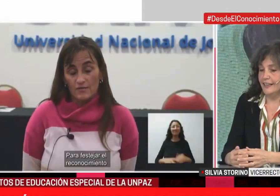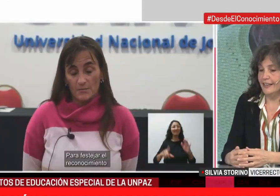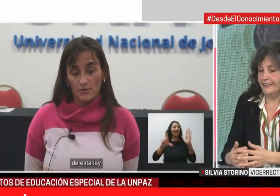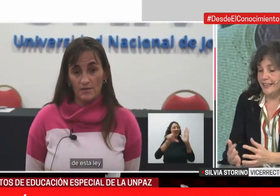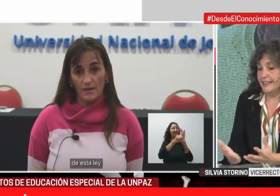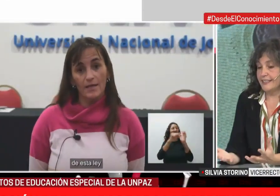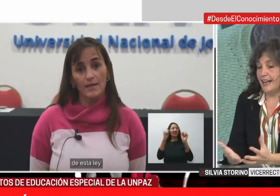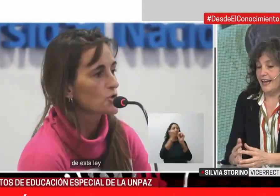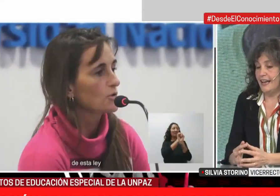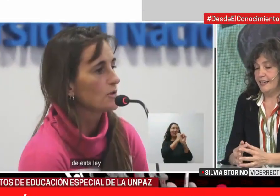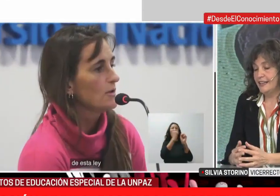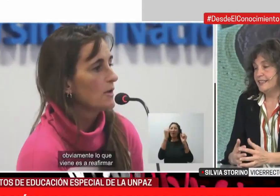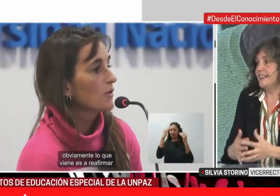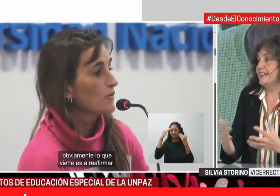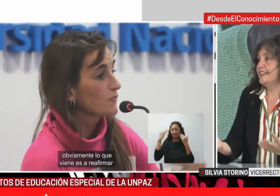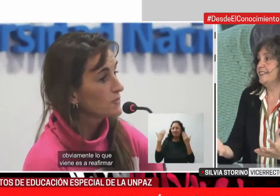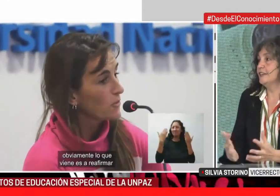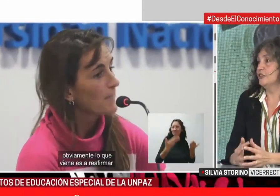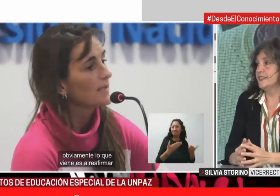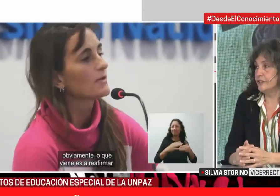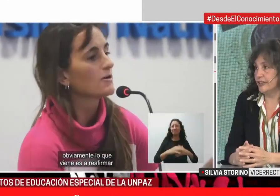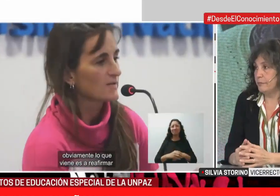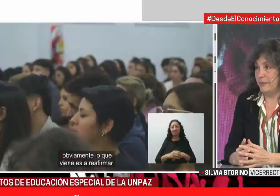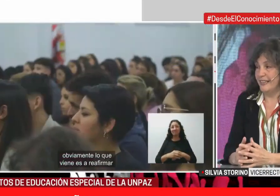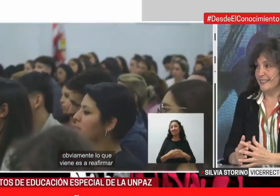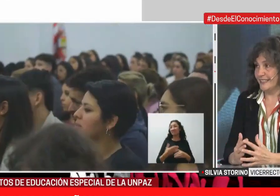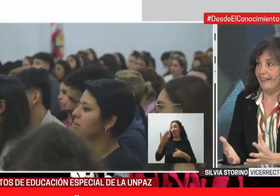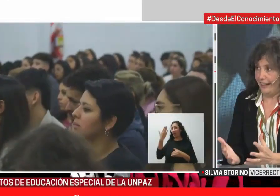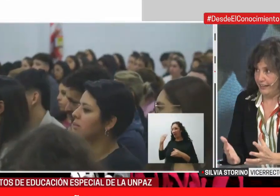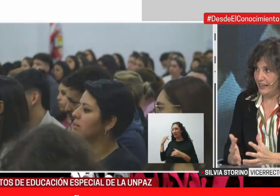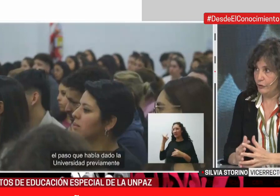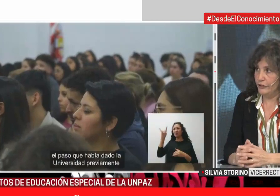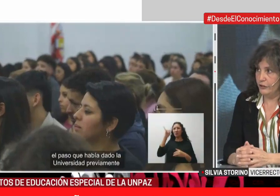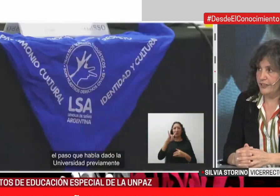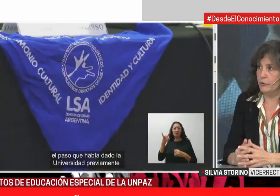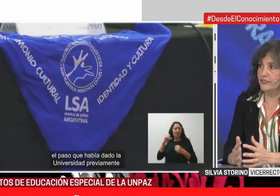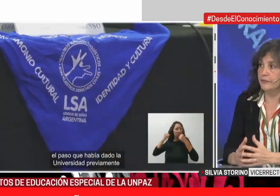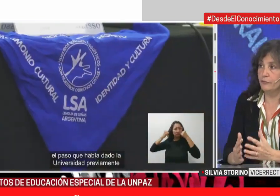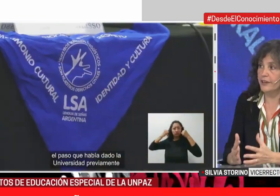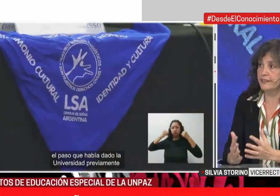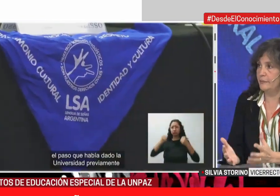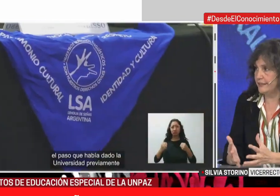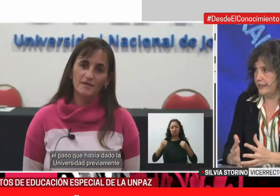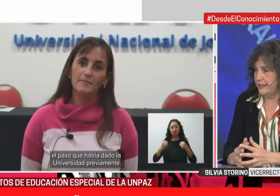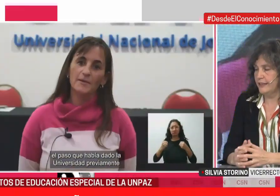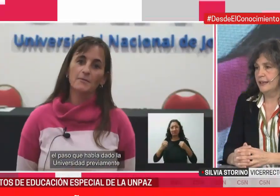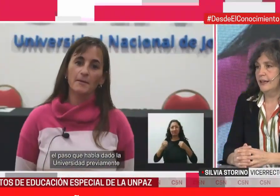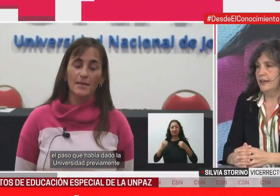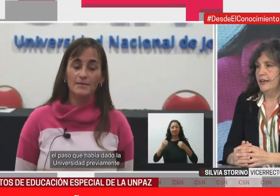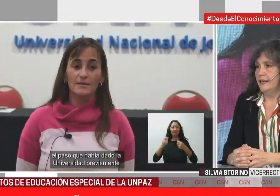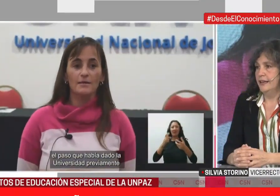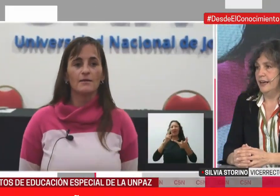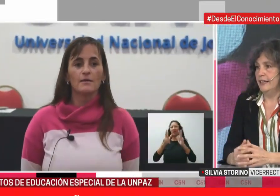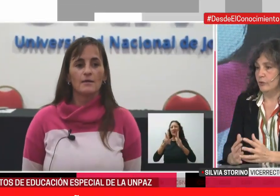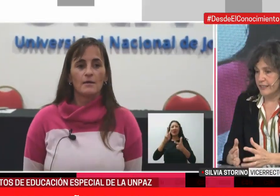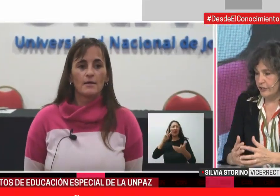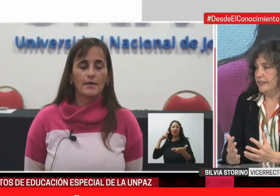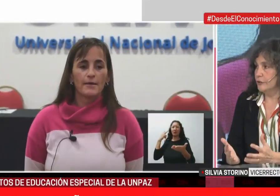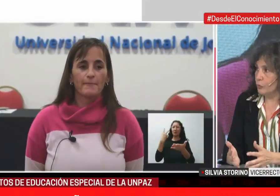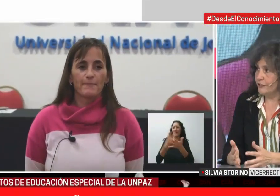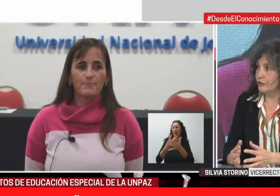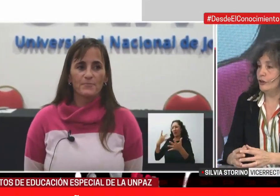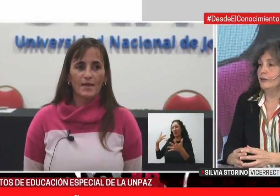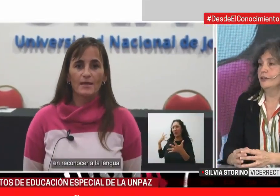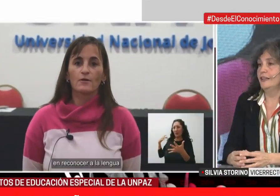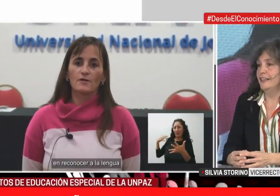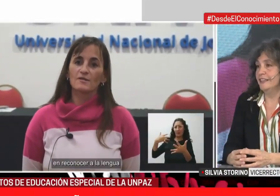tiene esa inédita condición esperanzada, de apostar fuertemente a la educación